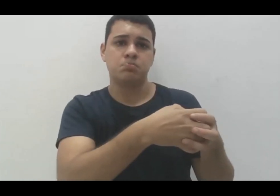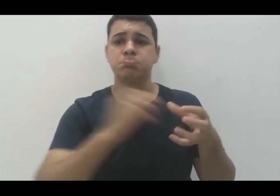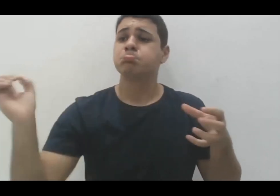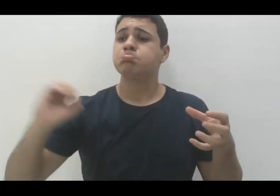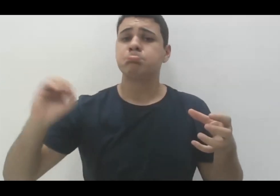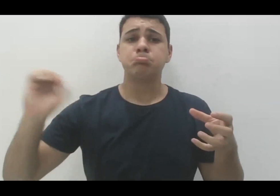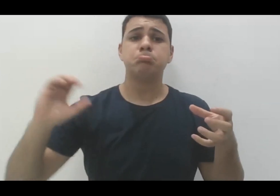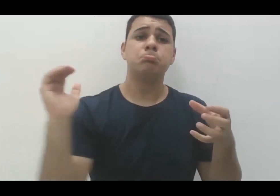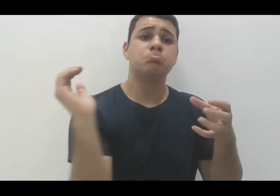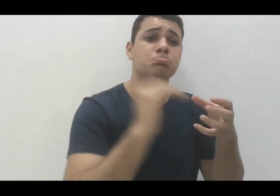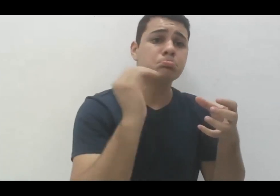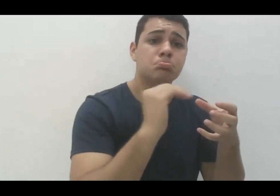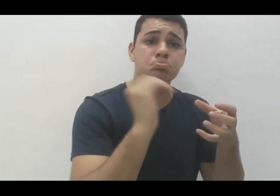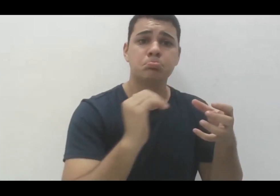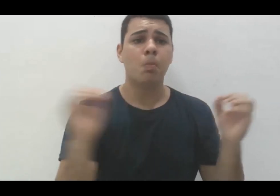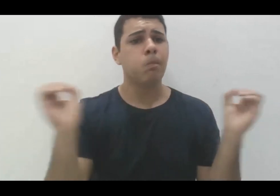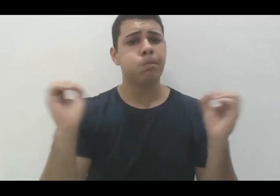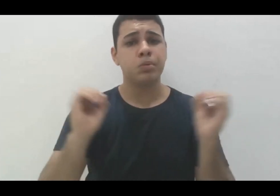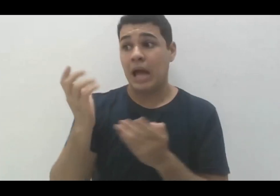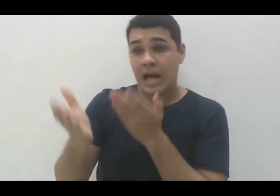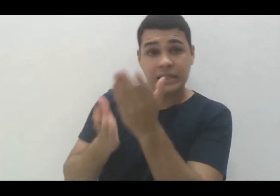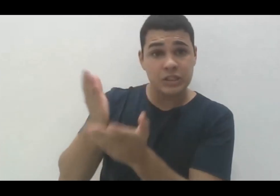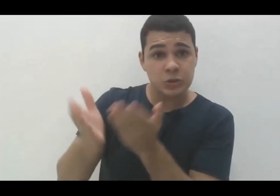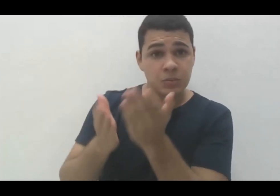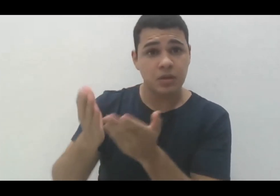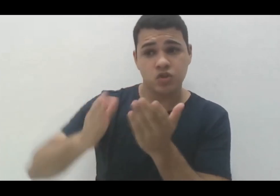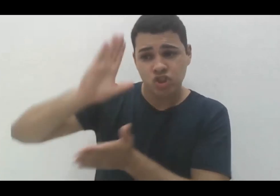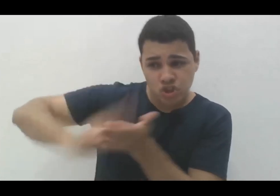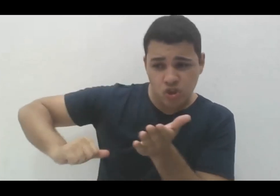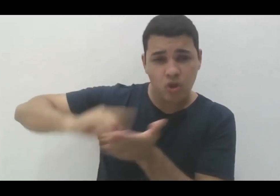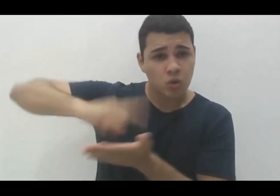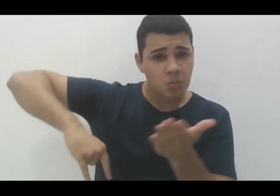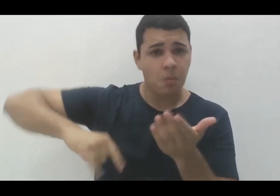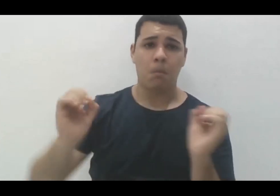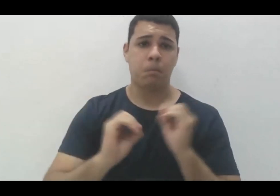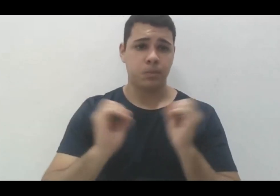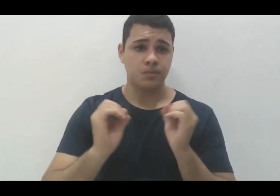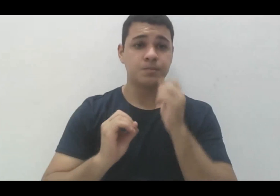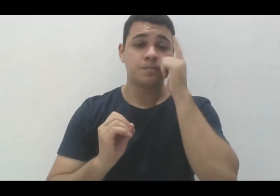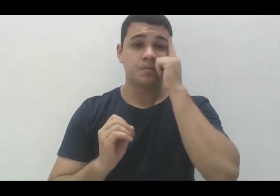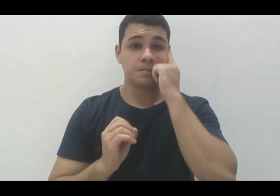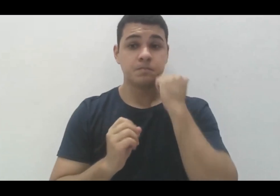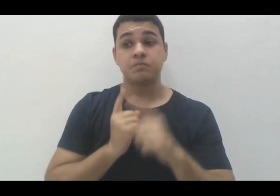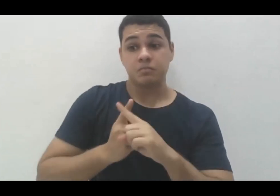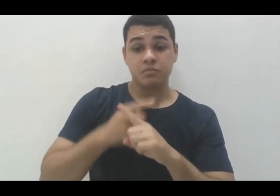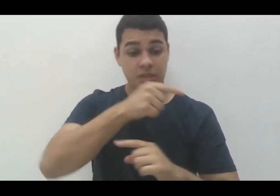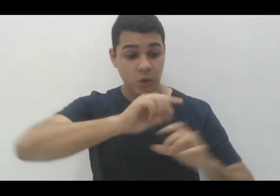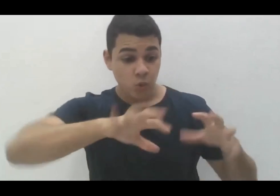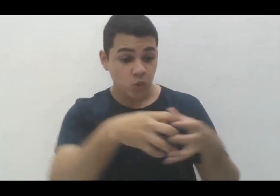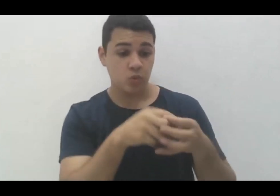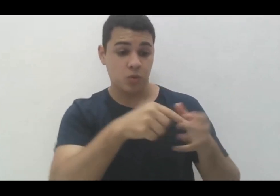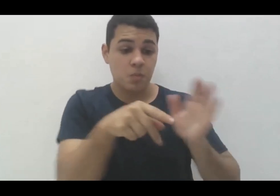momento essa palavra atendimento foi abolida dos documentos. por quê? Porque é o núcleo que tem que garantir o